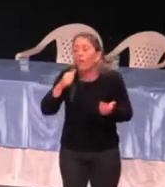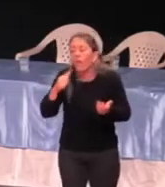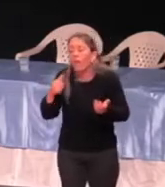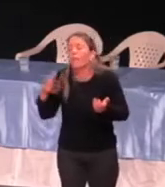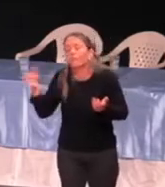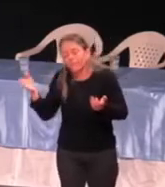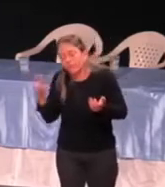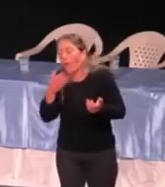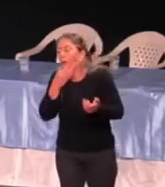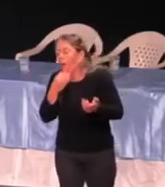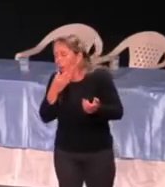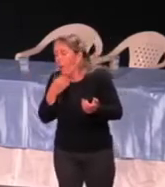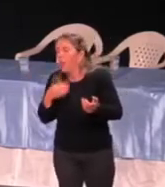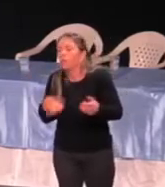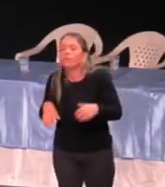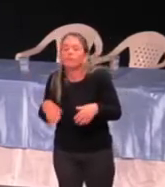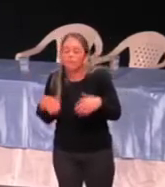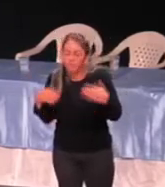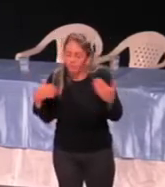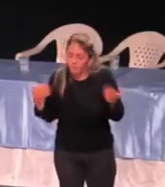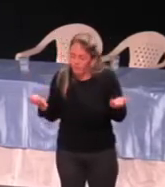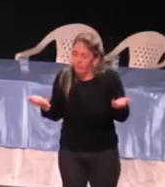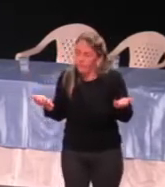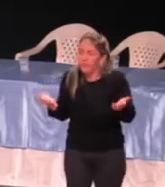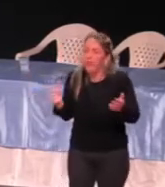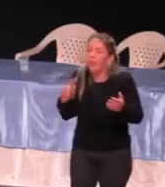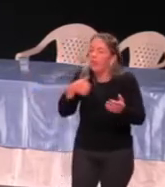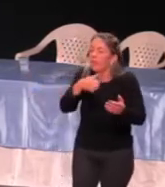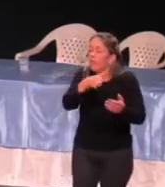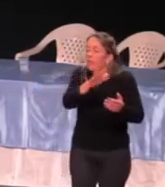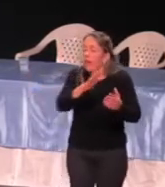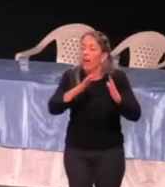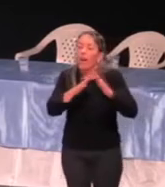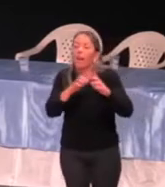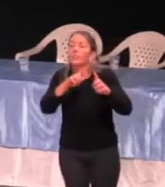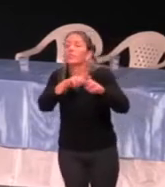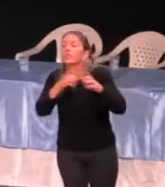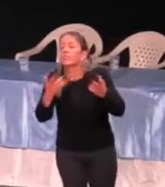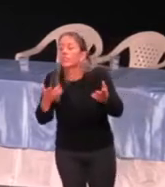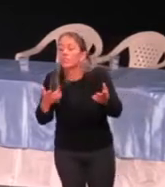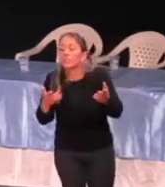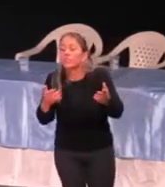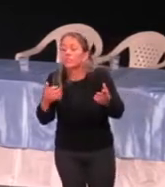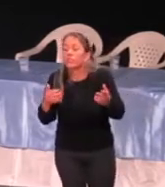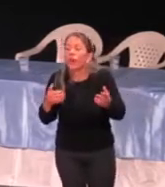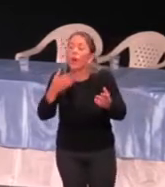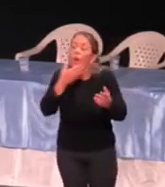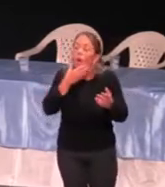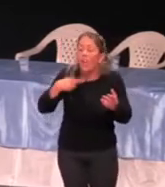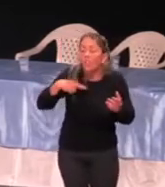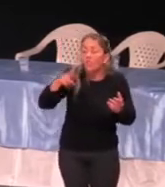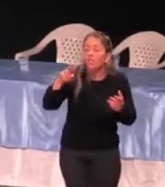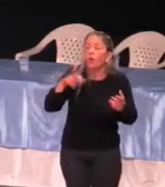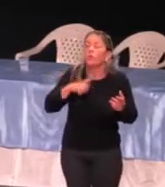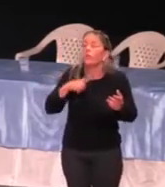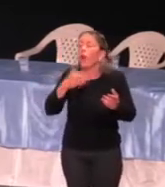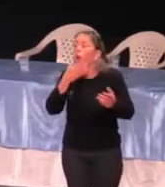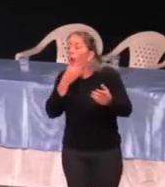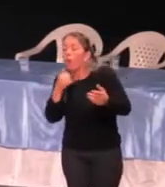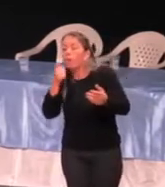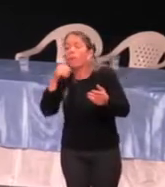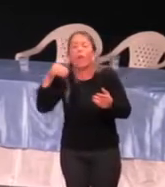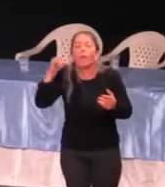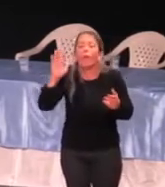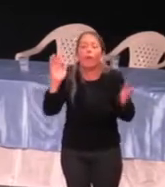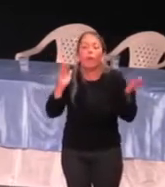Homens. Então, você viu que numa igreja, numa religião, tem mais homens ou mulheres? Você viu que nos lugares